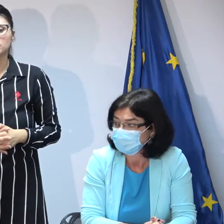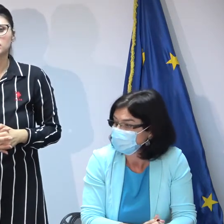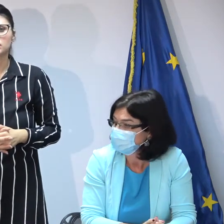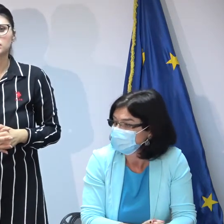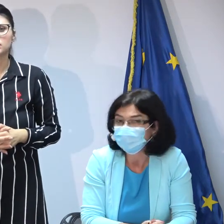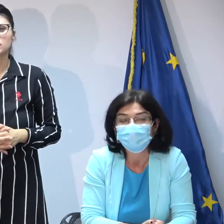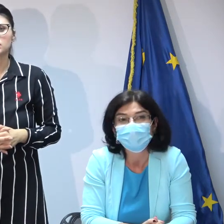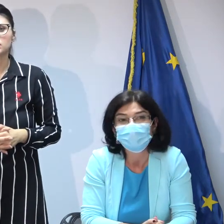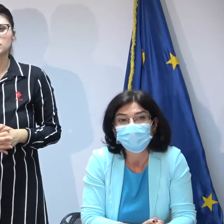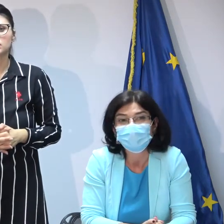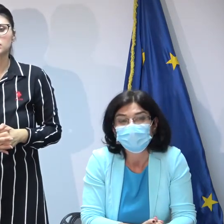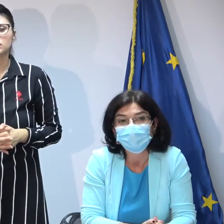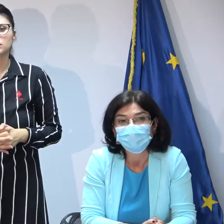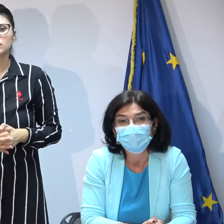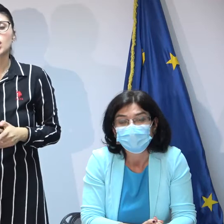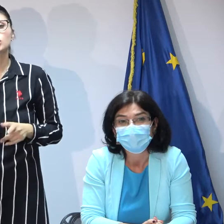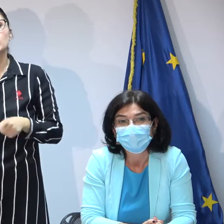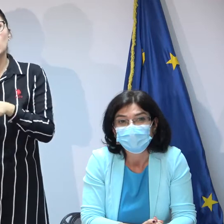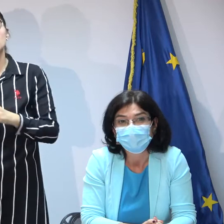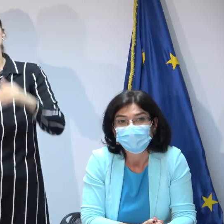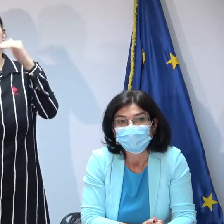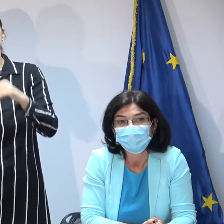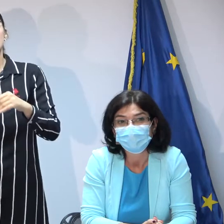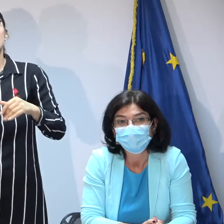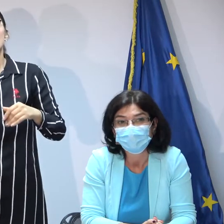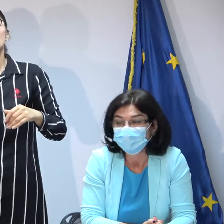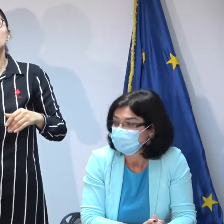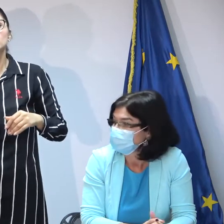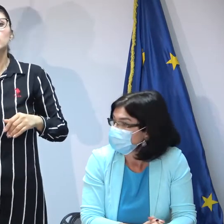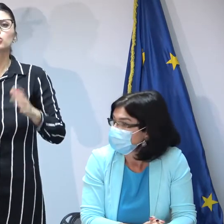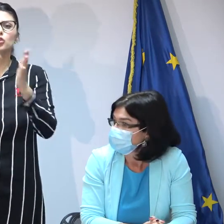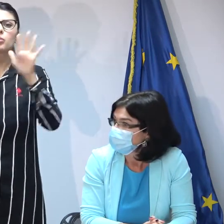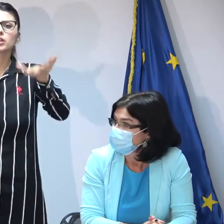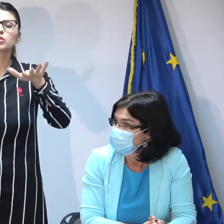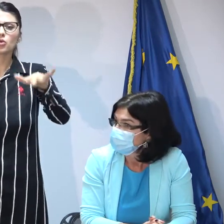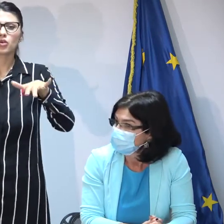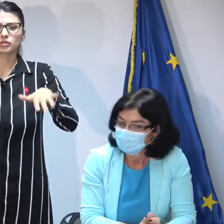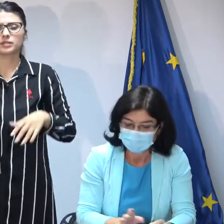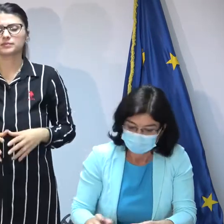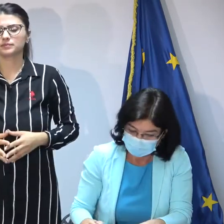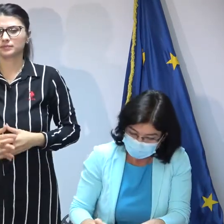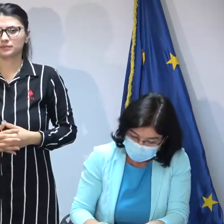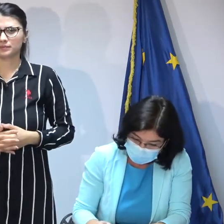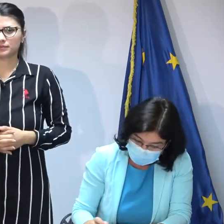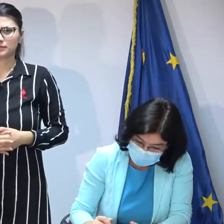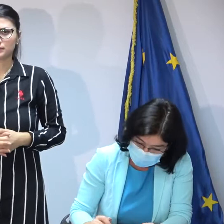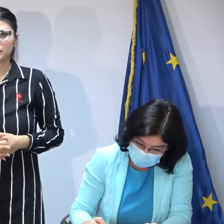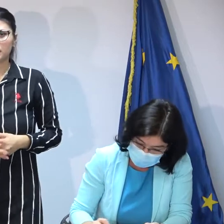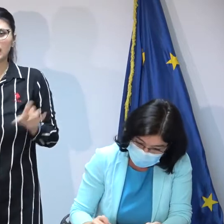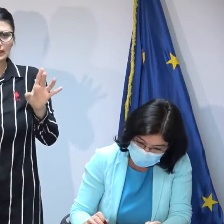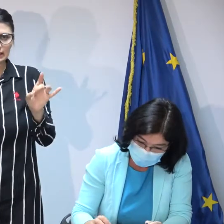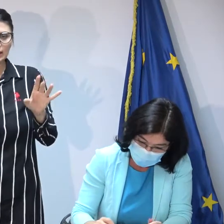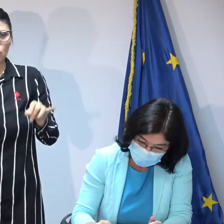în paralelă cu aceeași perioadă anului trecut, dacă se poate? Cu aceeași perioadă nu am, am la nivel de an,